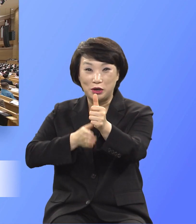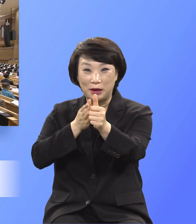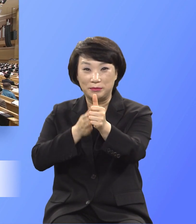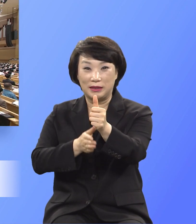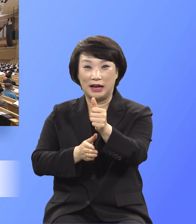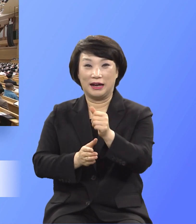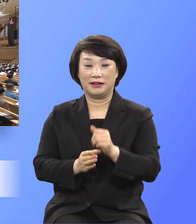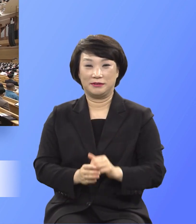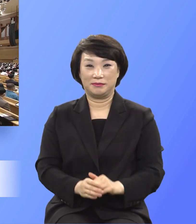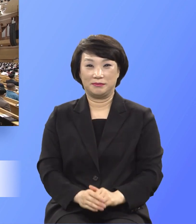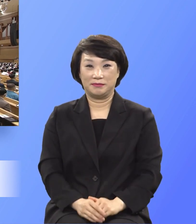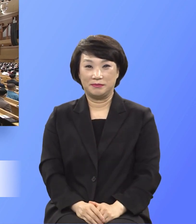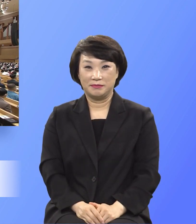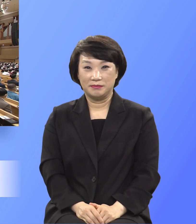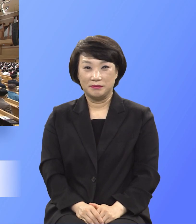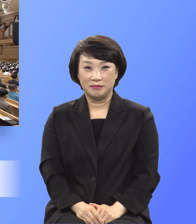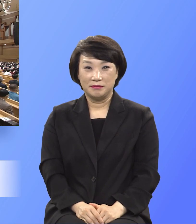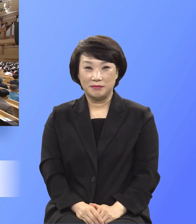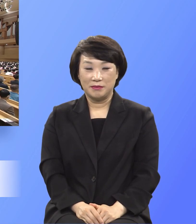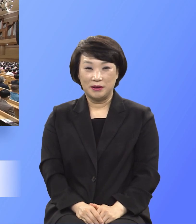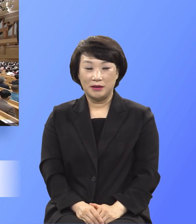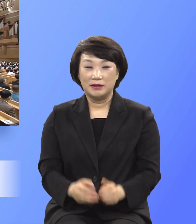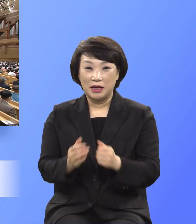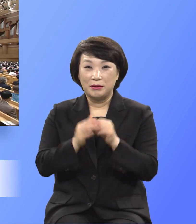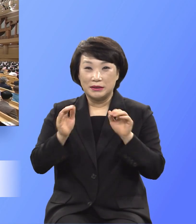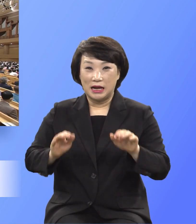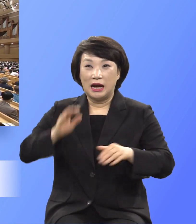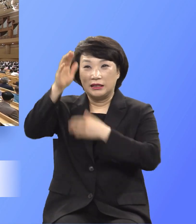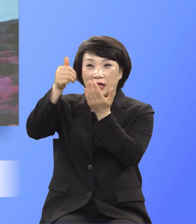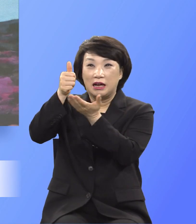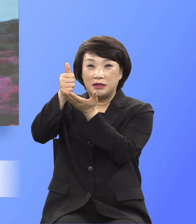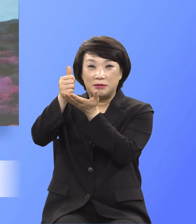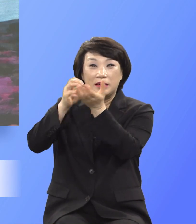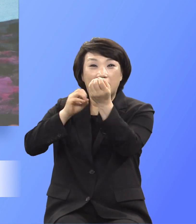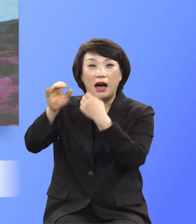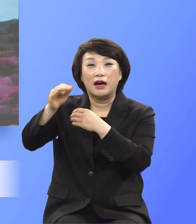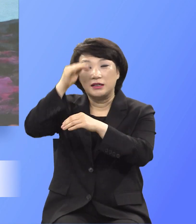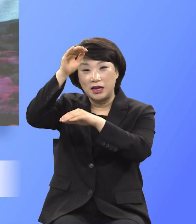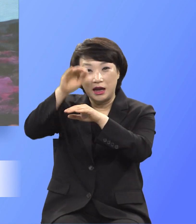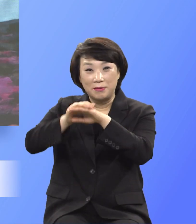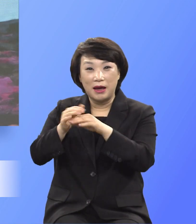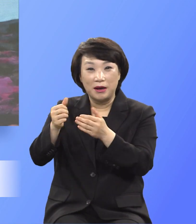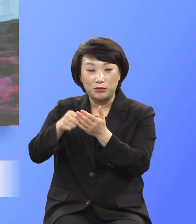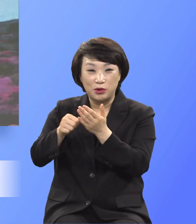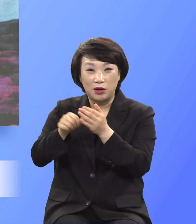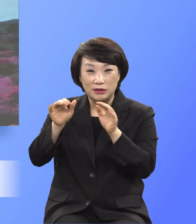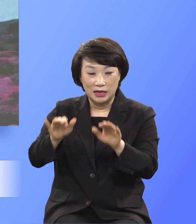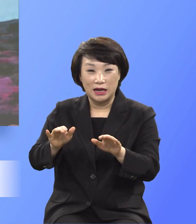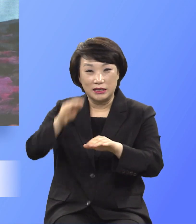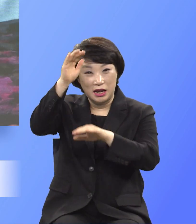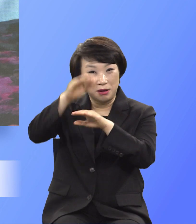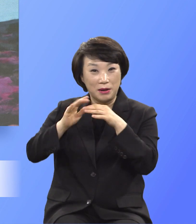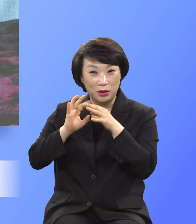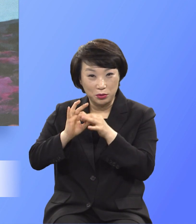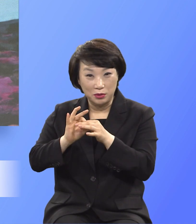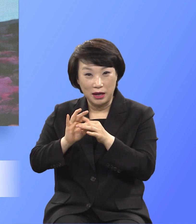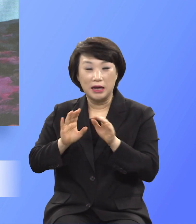그러므로 하나님께서 받으시는 제사와 예배를 통한 진정한